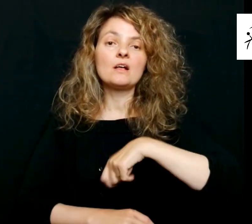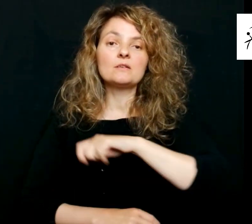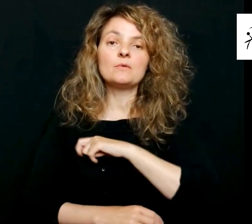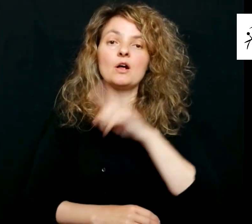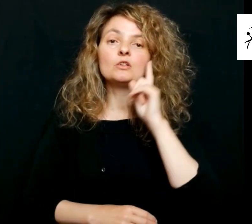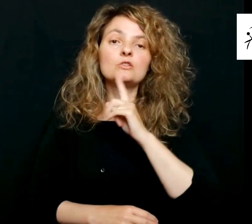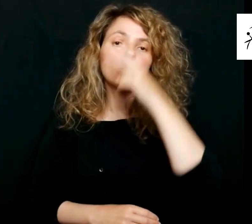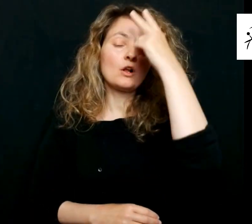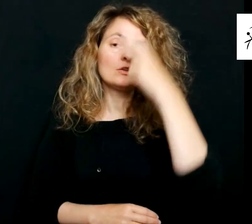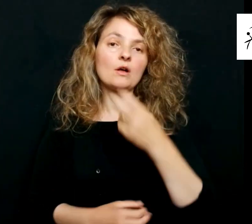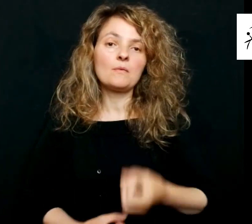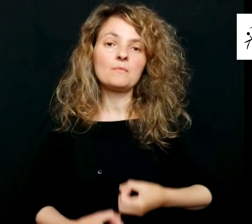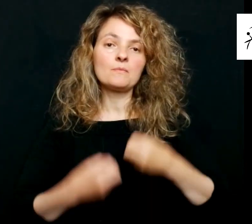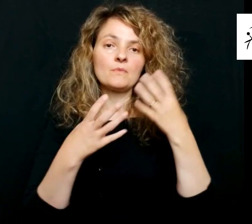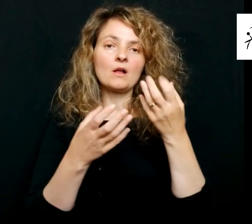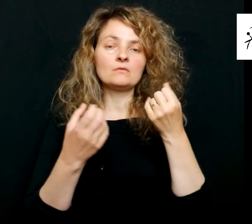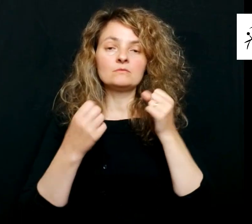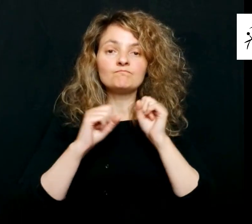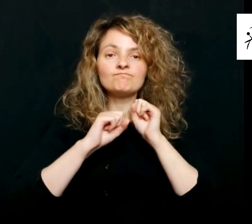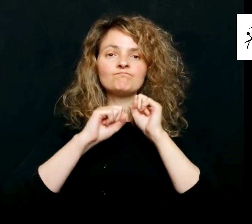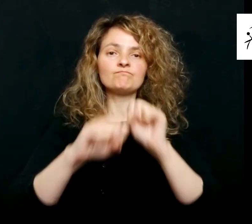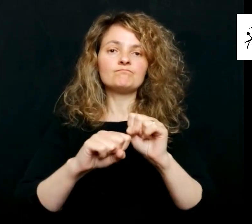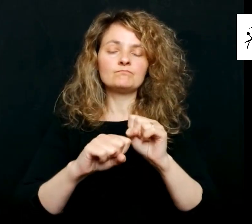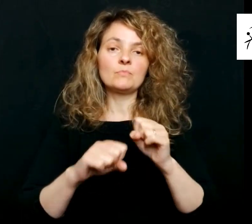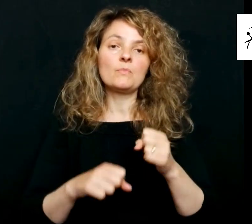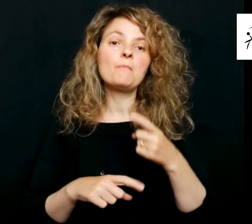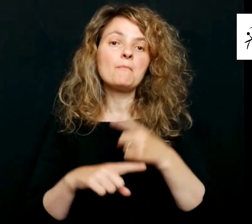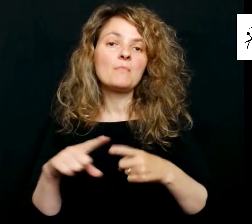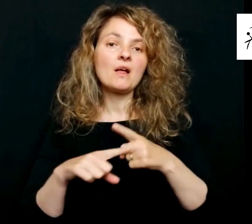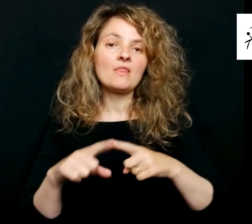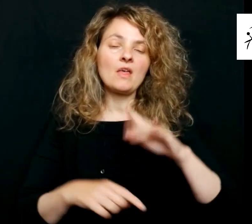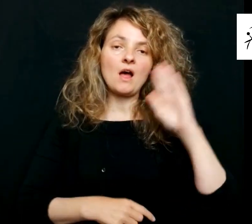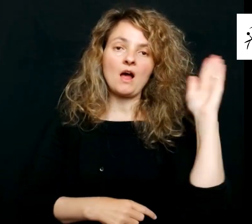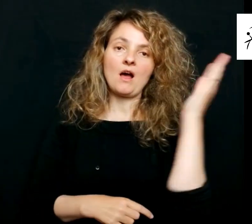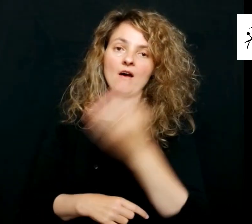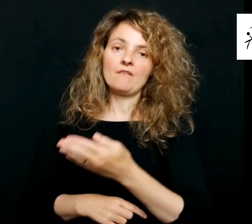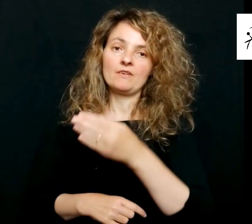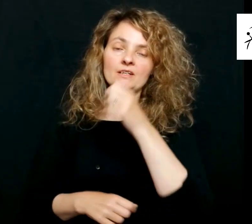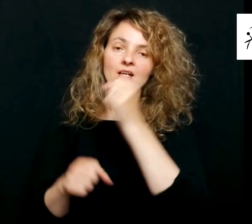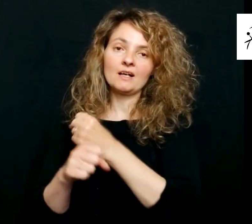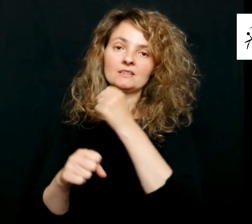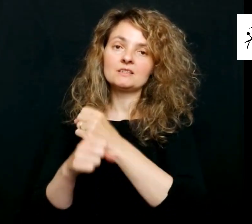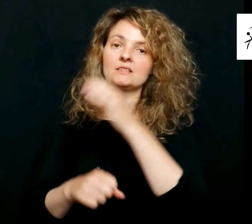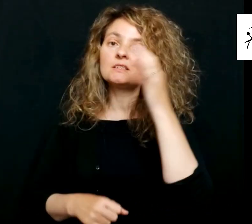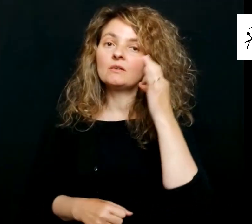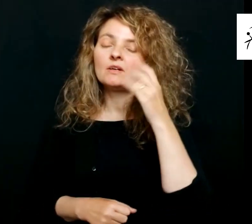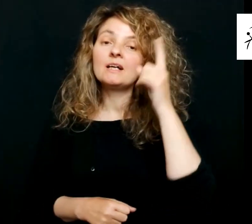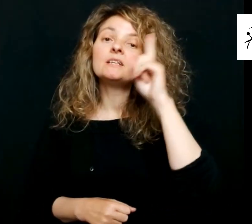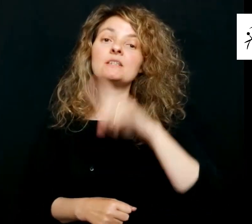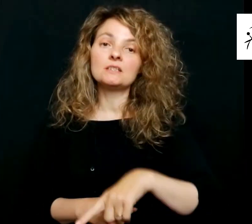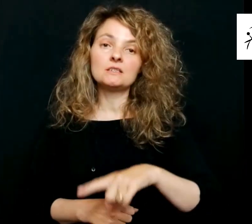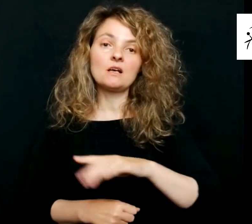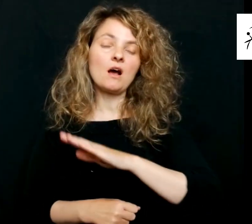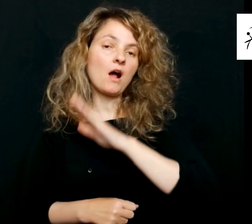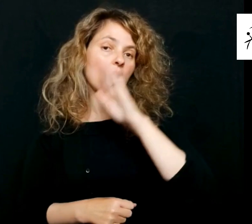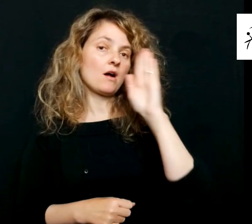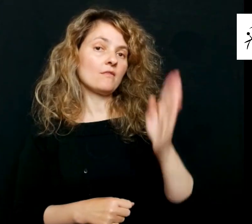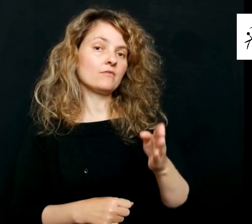Sordoceguera, FESOCE, manifiesta su rechazo a una medida que afecta a las trabajadoras y que causa